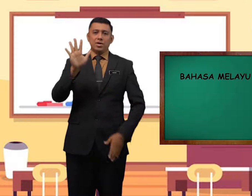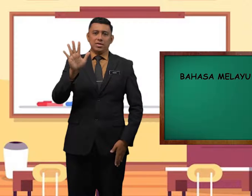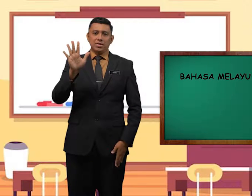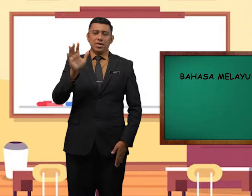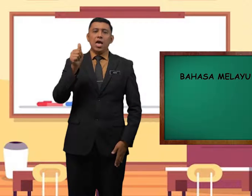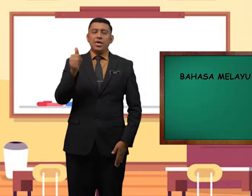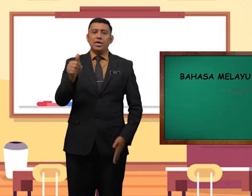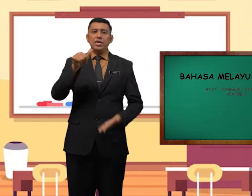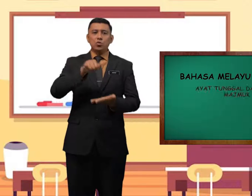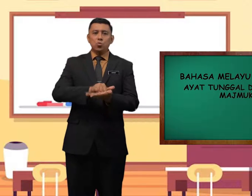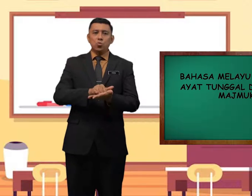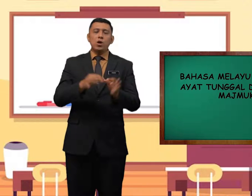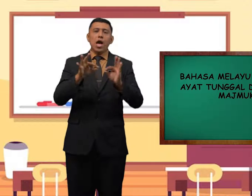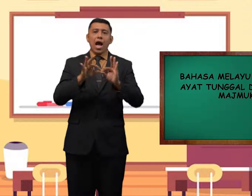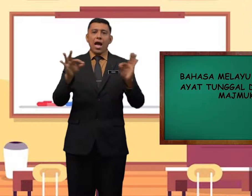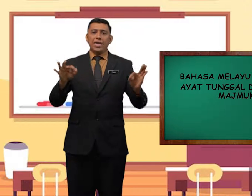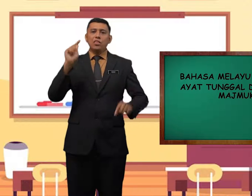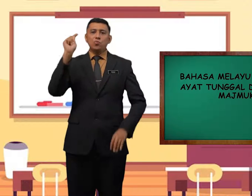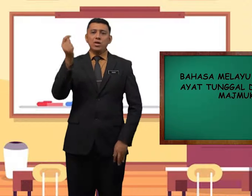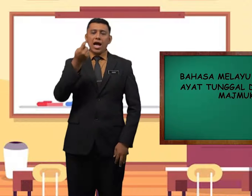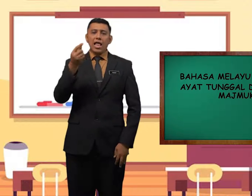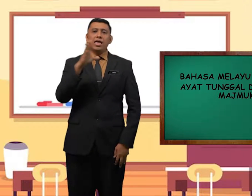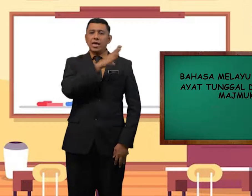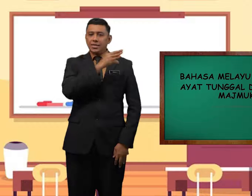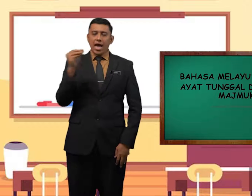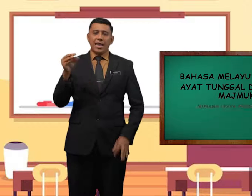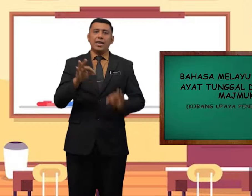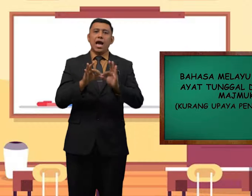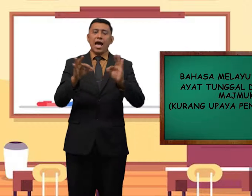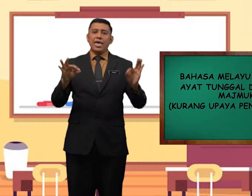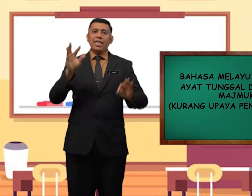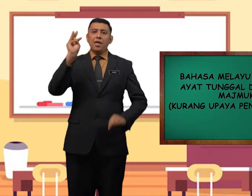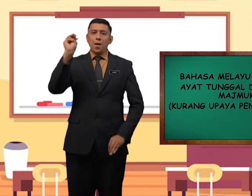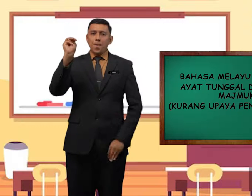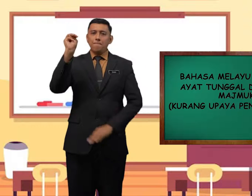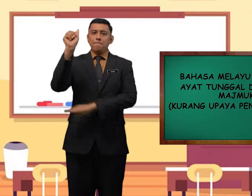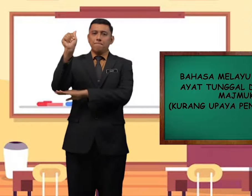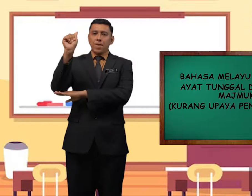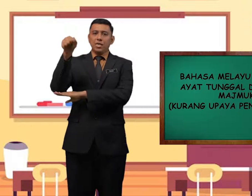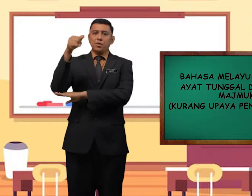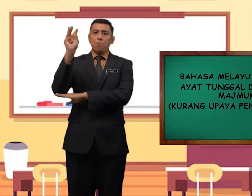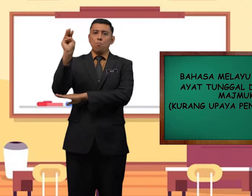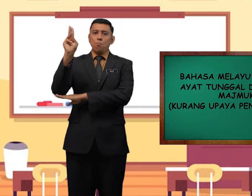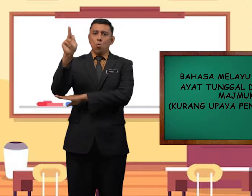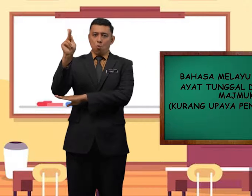iaitu Ayat Tunggal dan Ayat Majmuk.